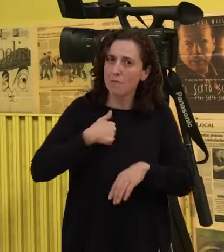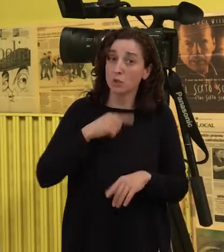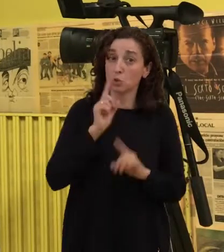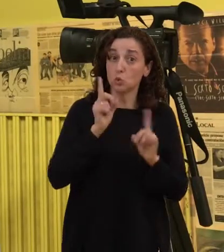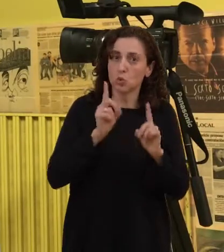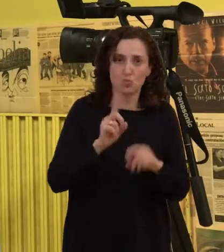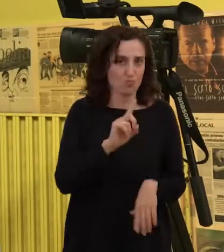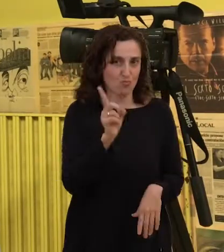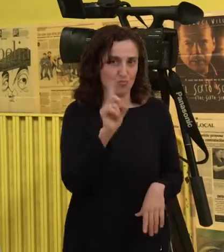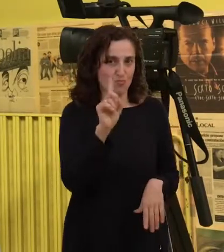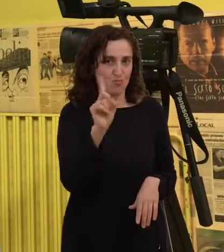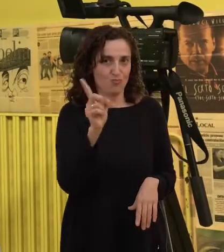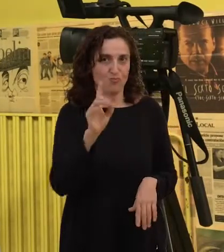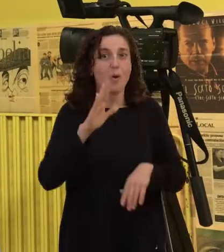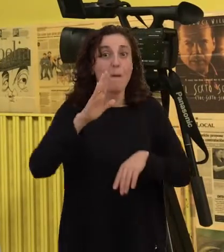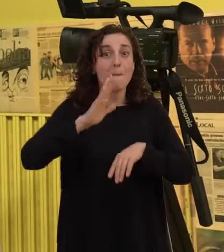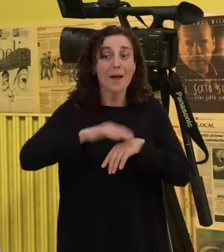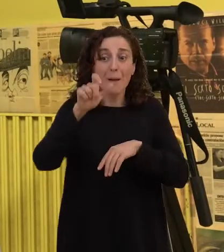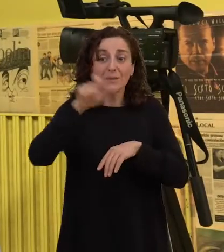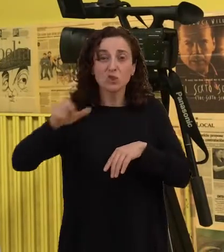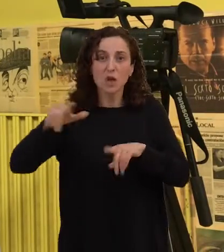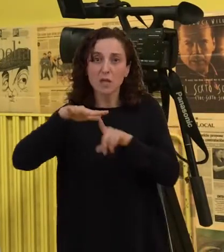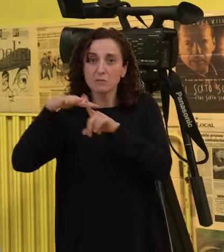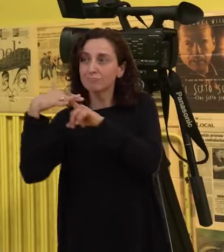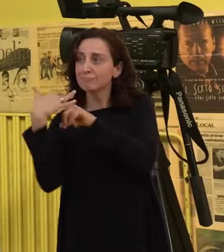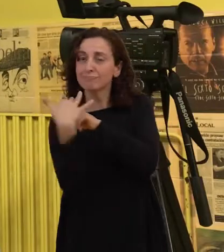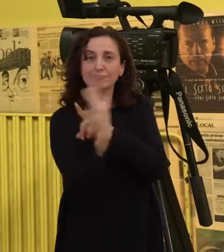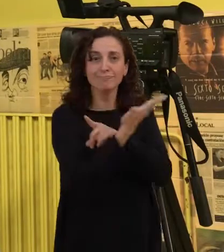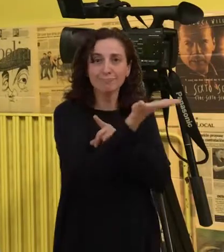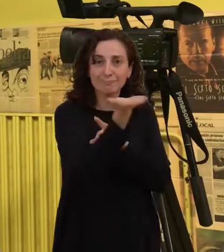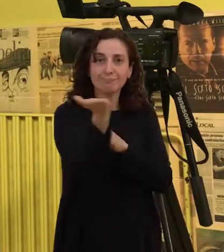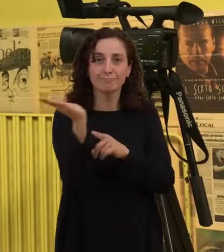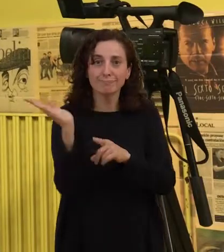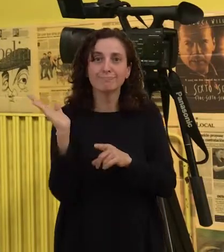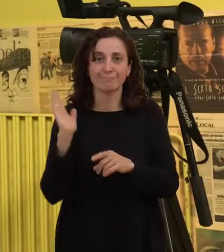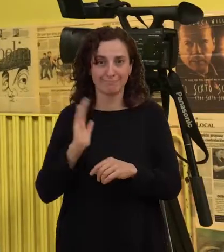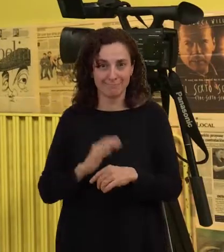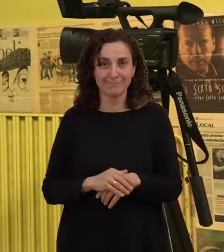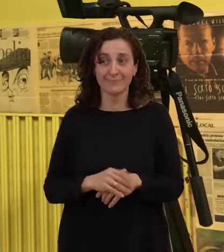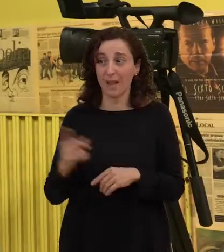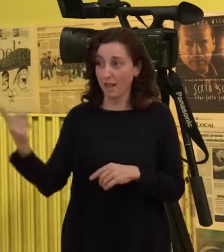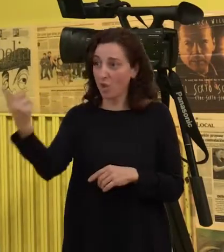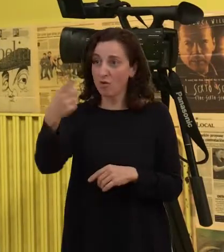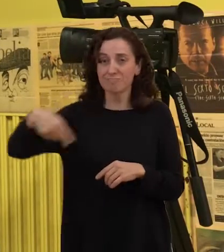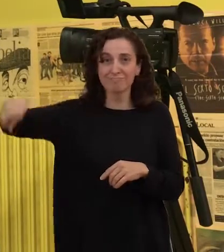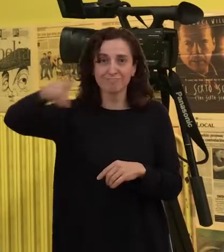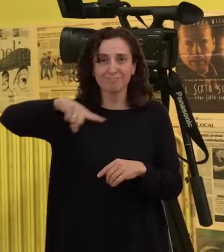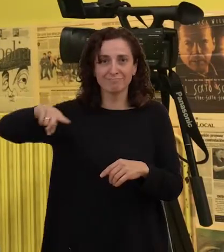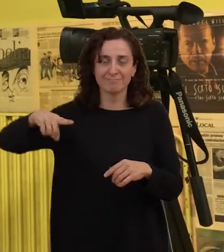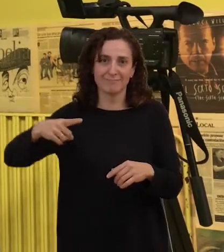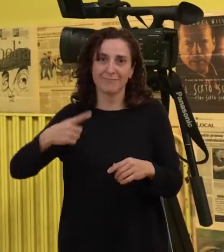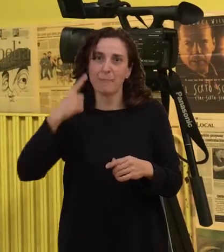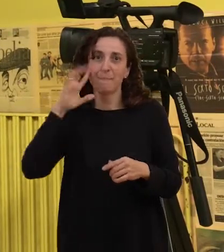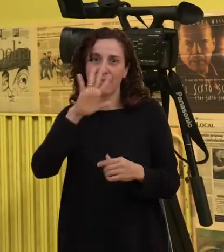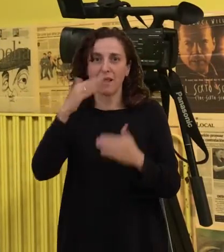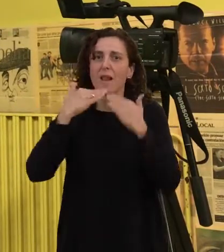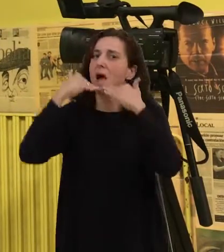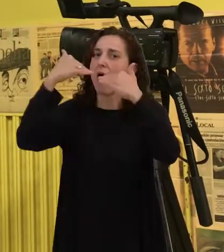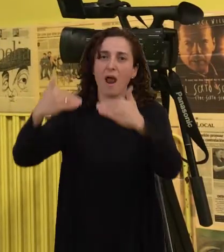para mi foi para as persoas do meu entorno se as ve moi agradecidas de